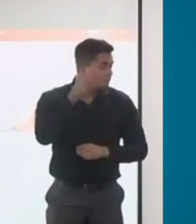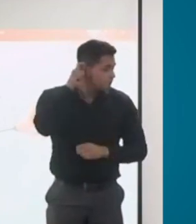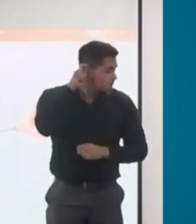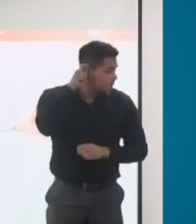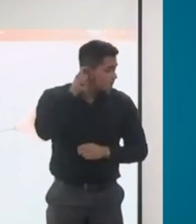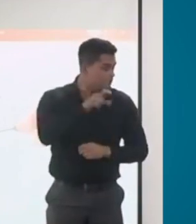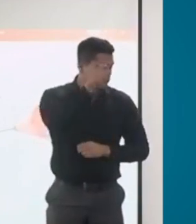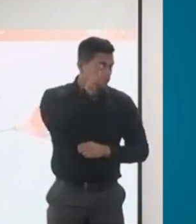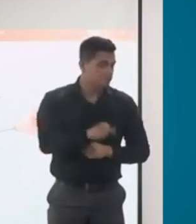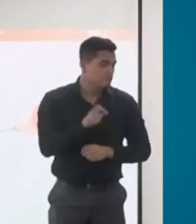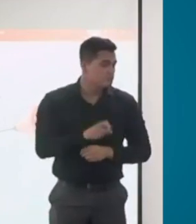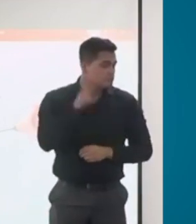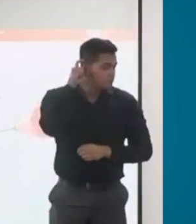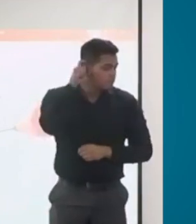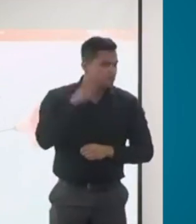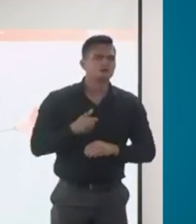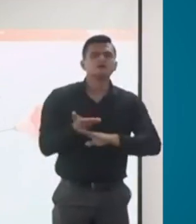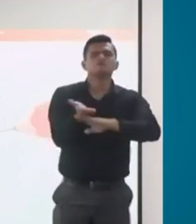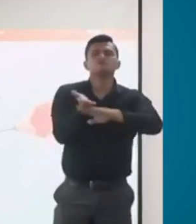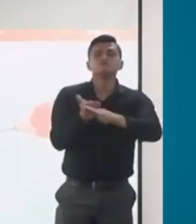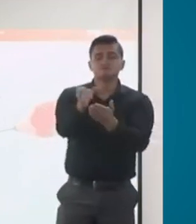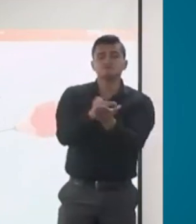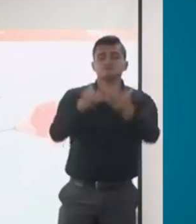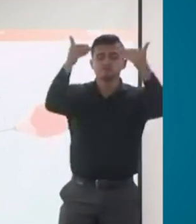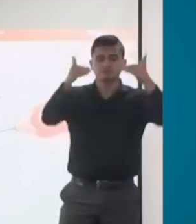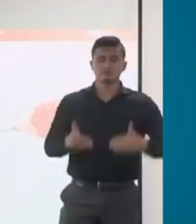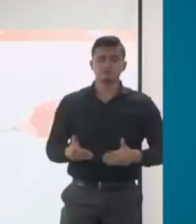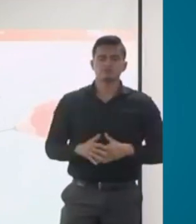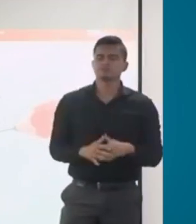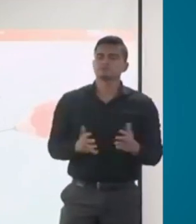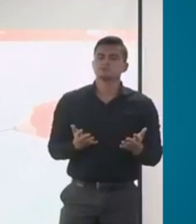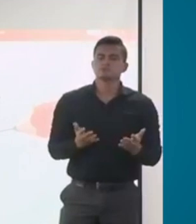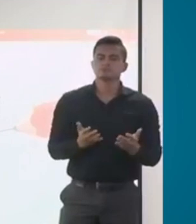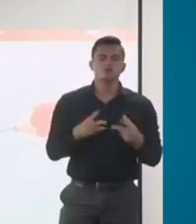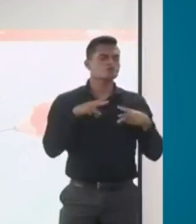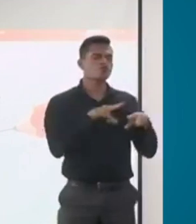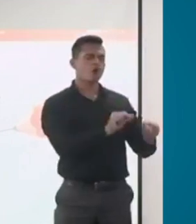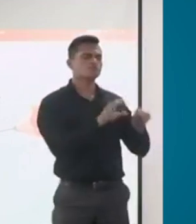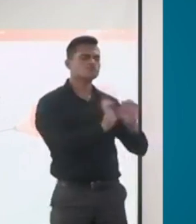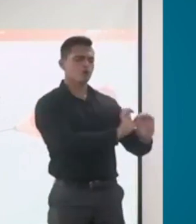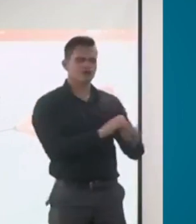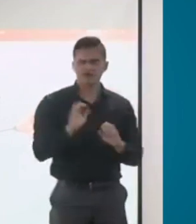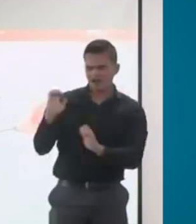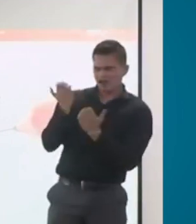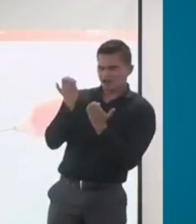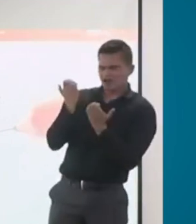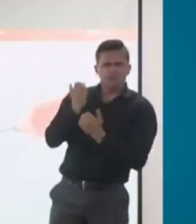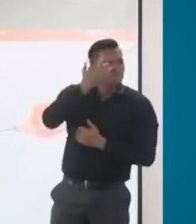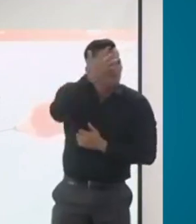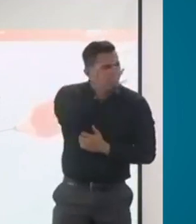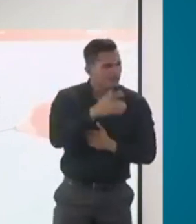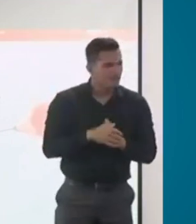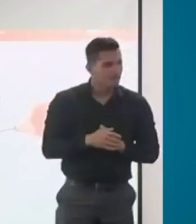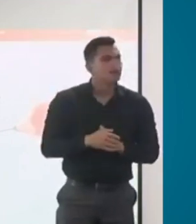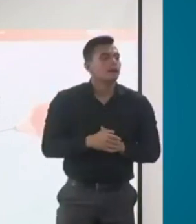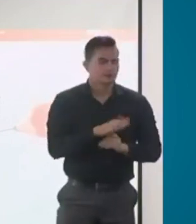certificado de discapacidad y se lo niegan? ¿Por qué sucede esto? ¿Si cuando se quita el audífono